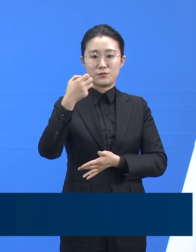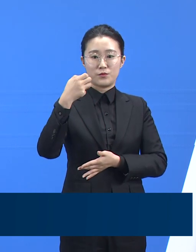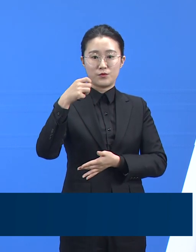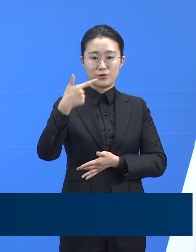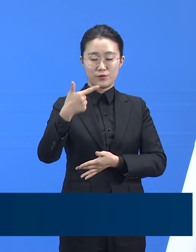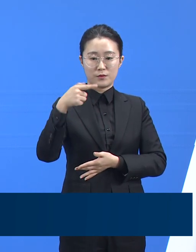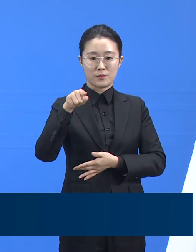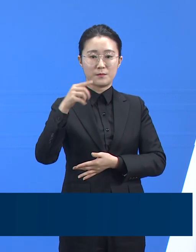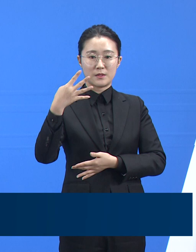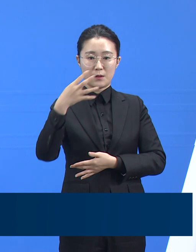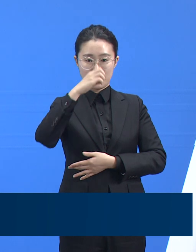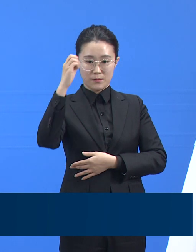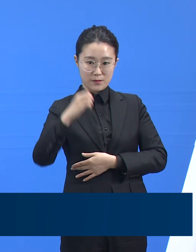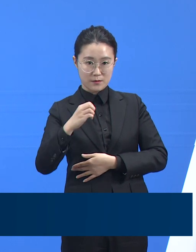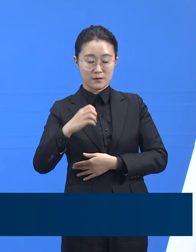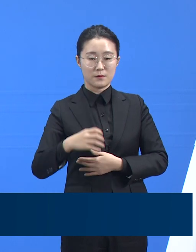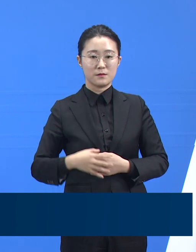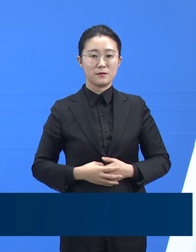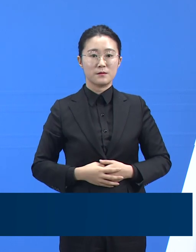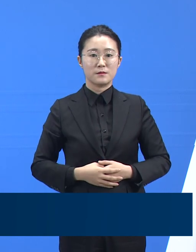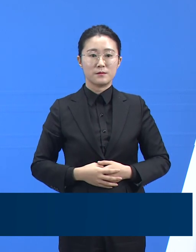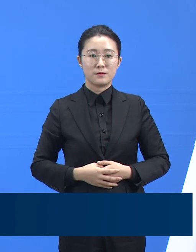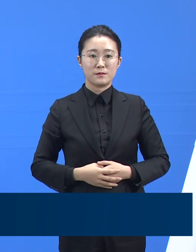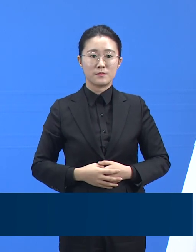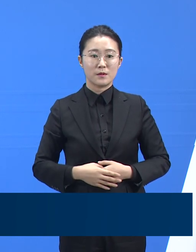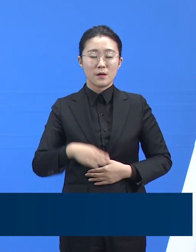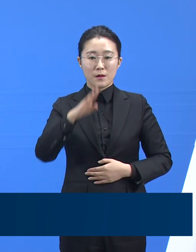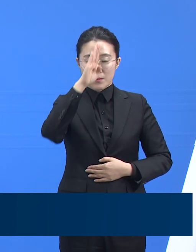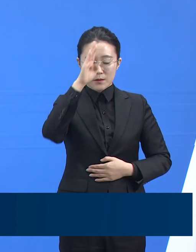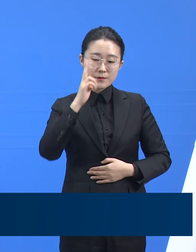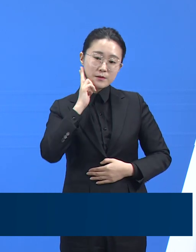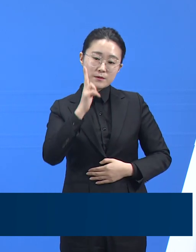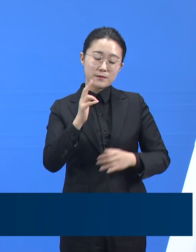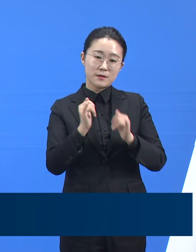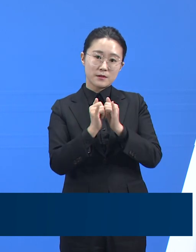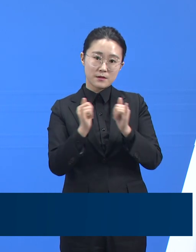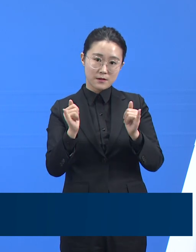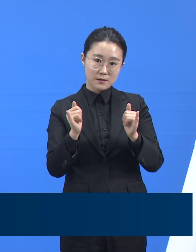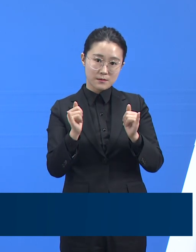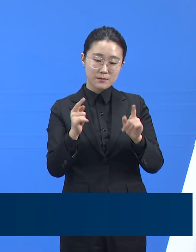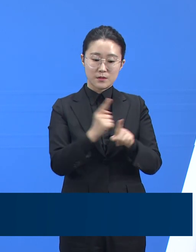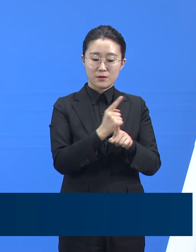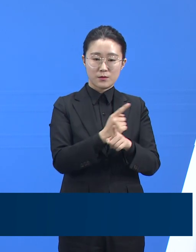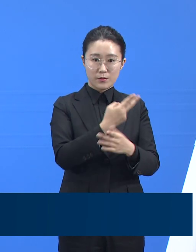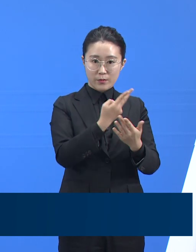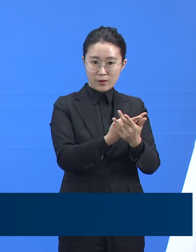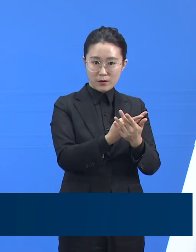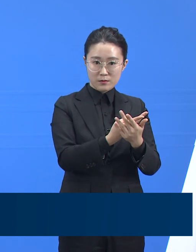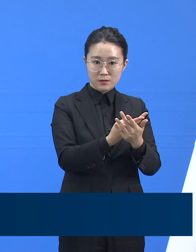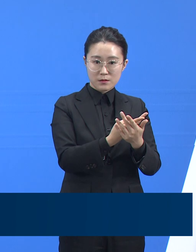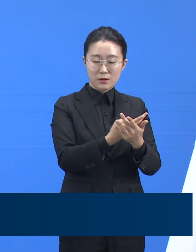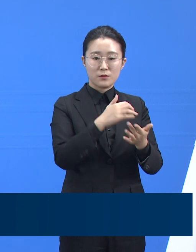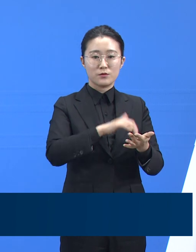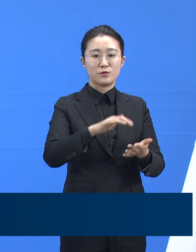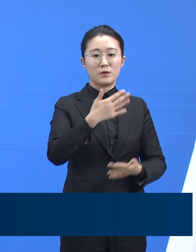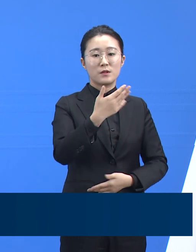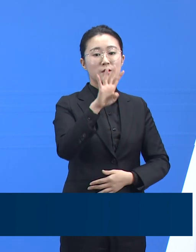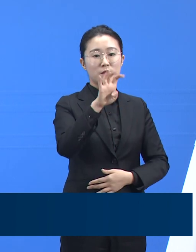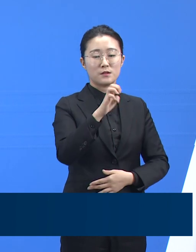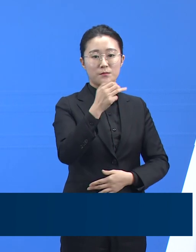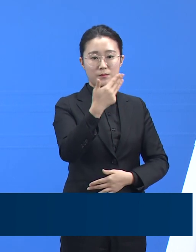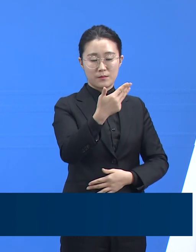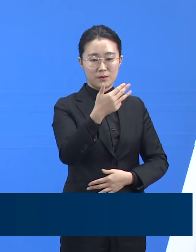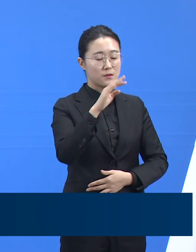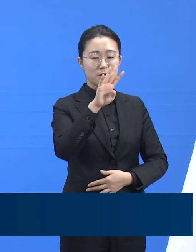592병상입니다. 중증환자 치료 병상은 도내 확보된 49개 병상 중 48개를 사용 중입니다.